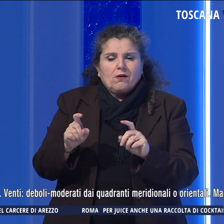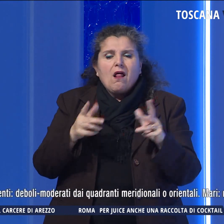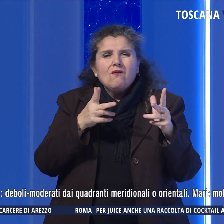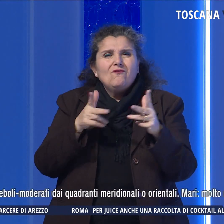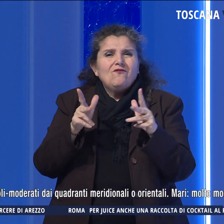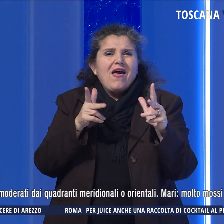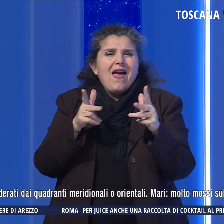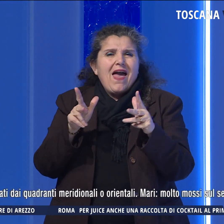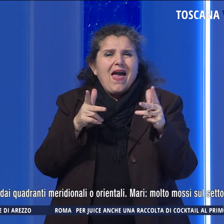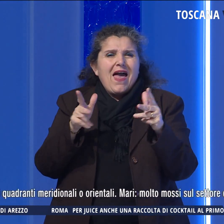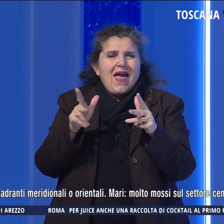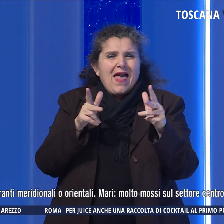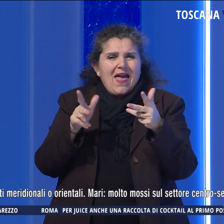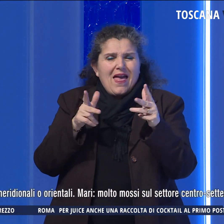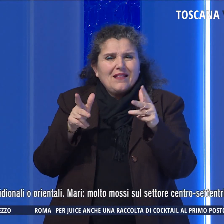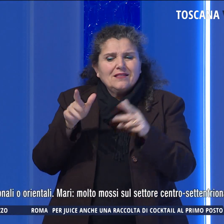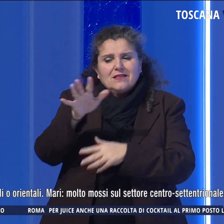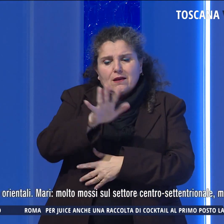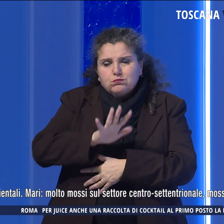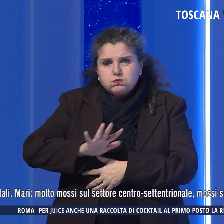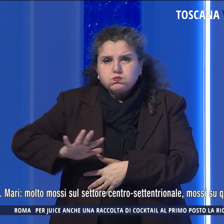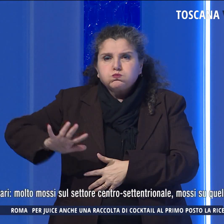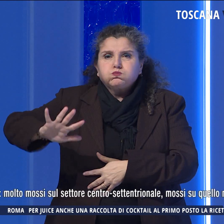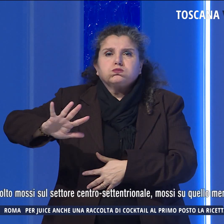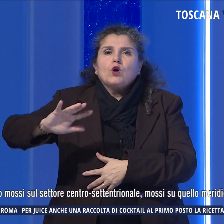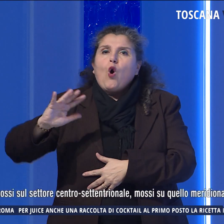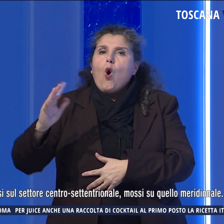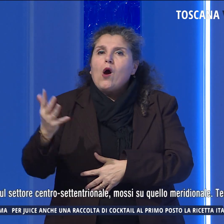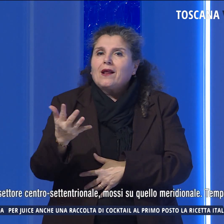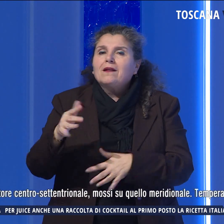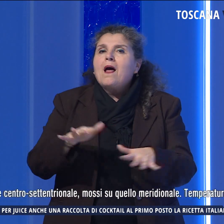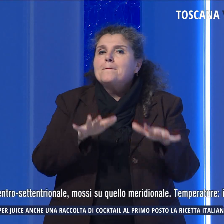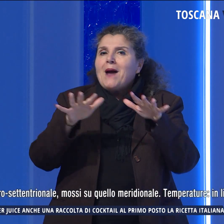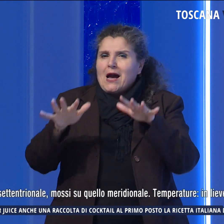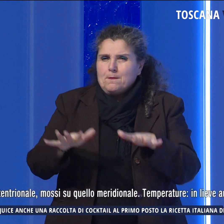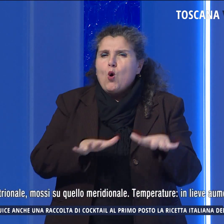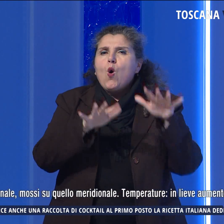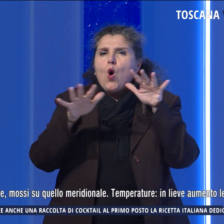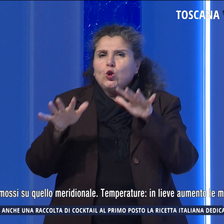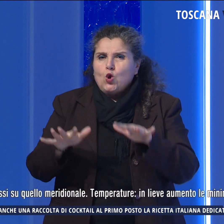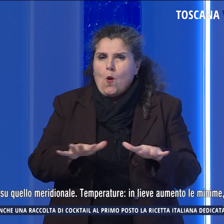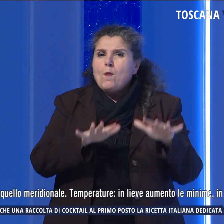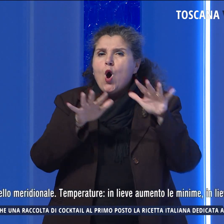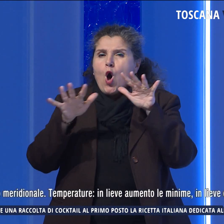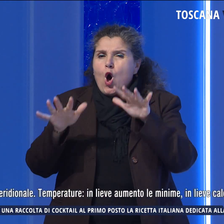deboli moderati dai quadranti meridionali o orientali. Mari molto mossi sul settore centro